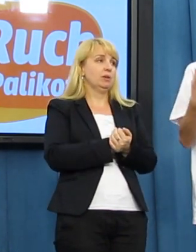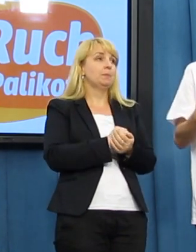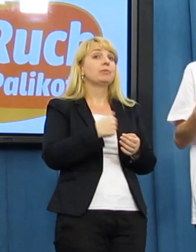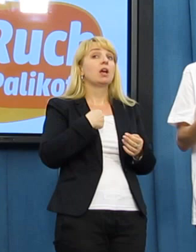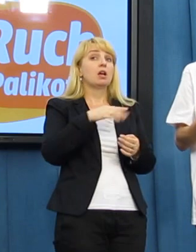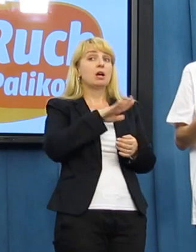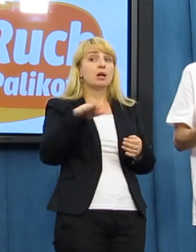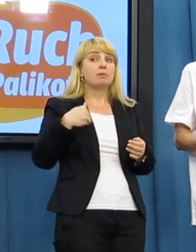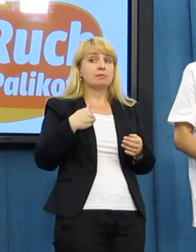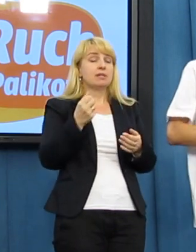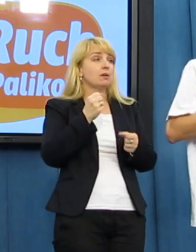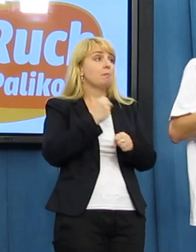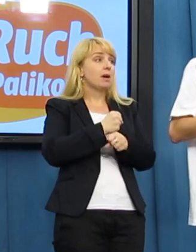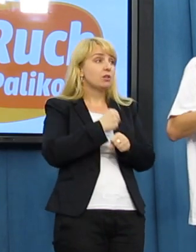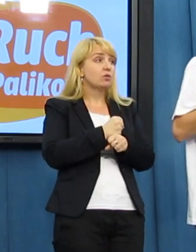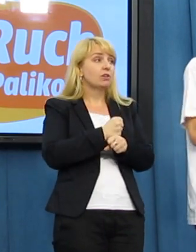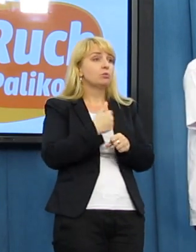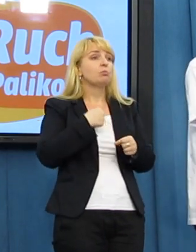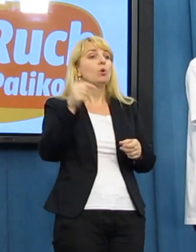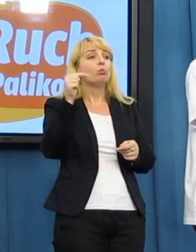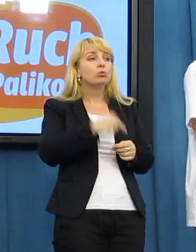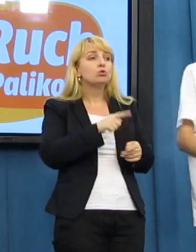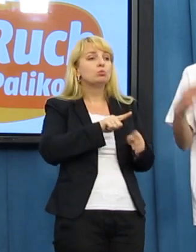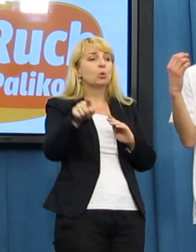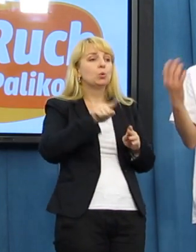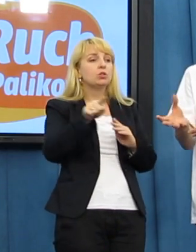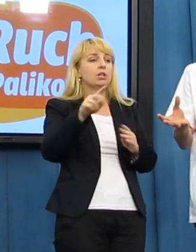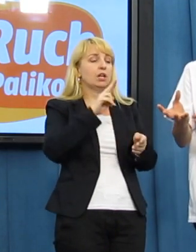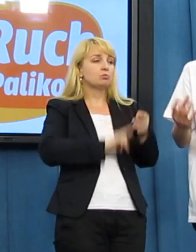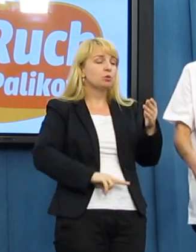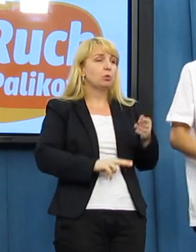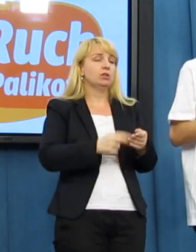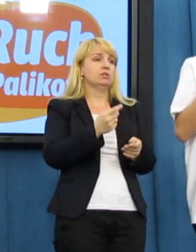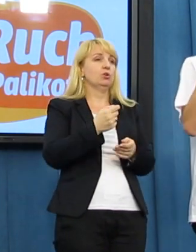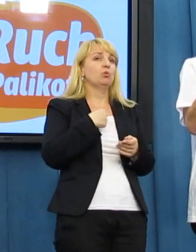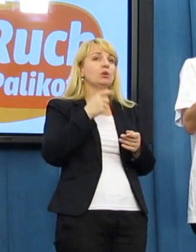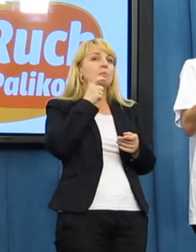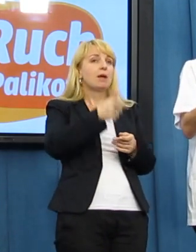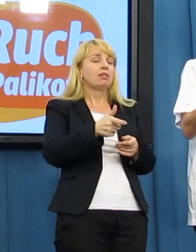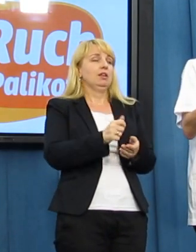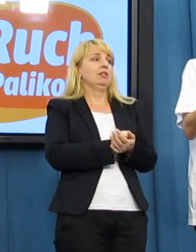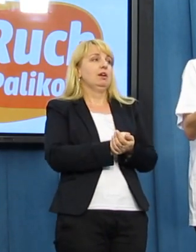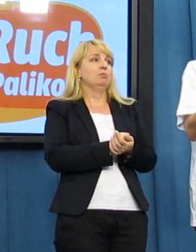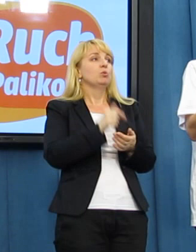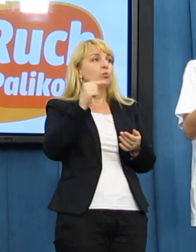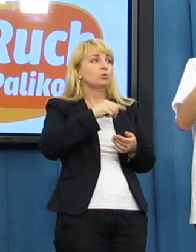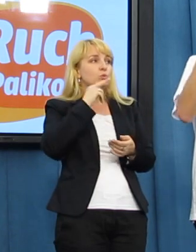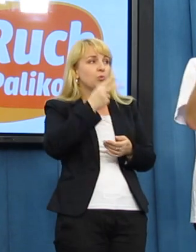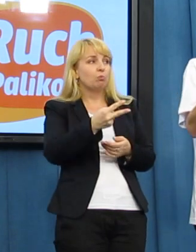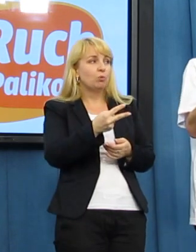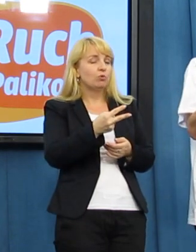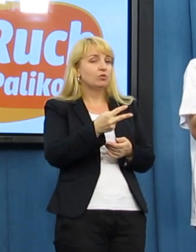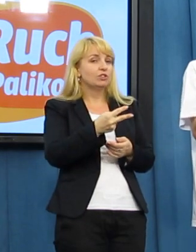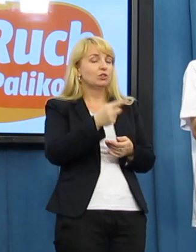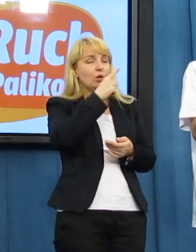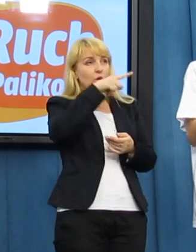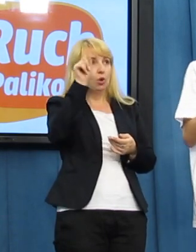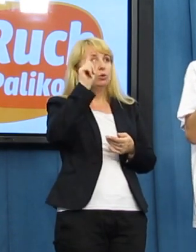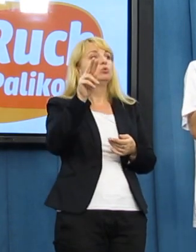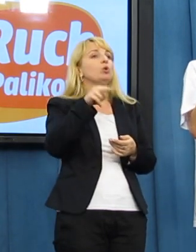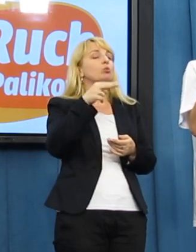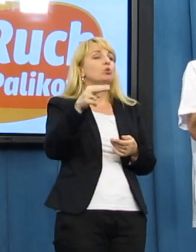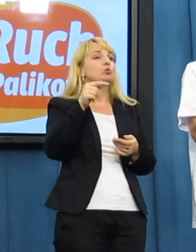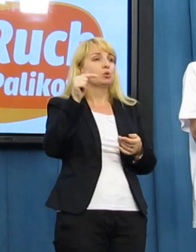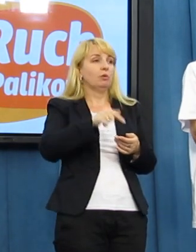pracować i pomagać ludziom innym, to my musimy uciekać przed policją, uciekać przed gangsterami, mówić ludziom, którzy powinni coś z tym zrobić,